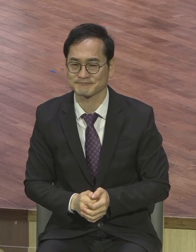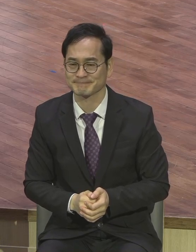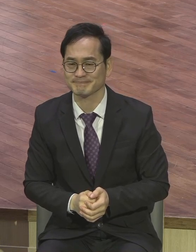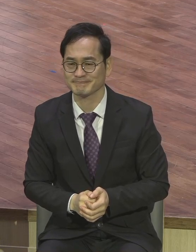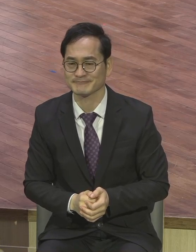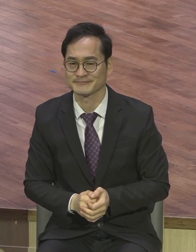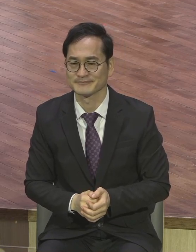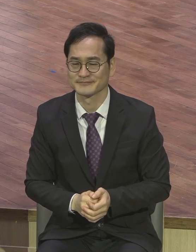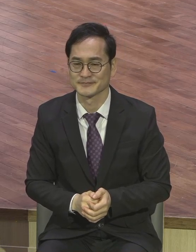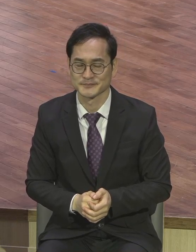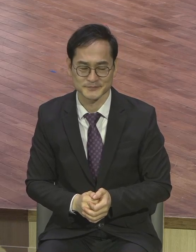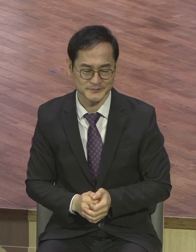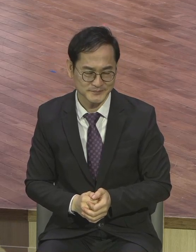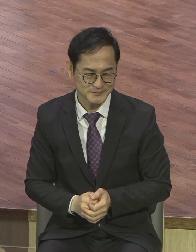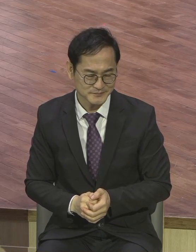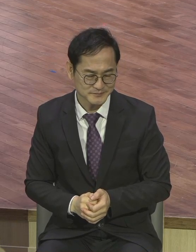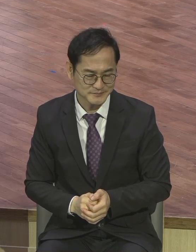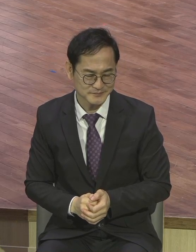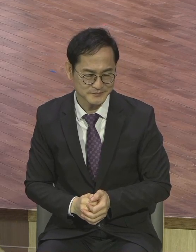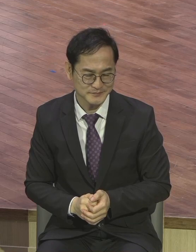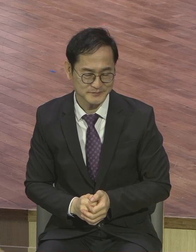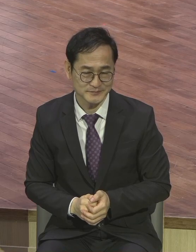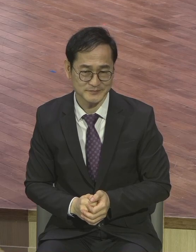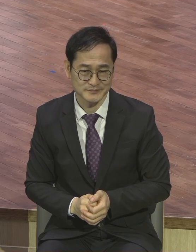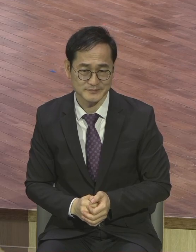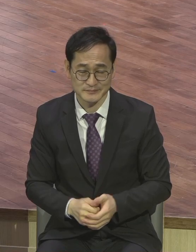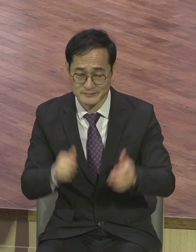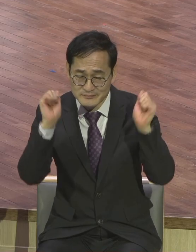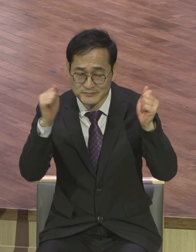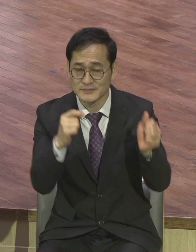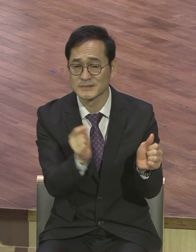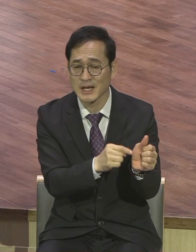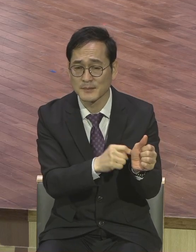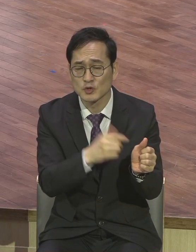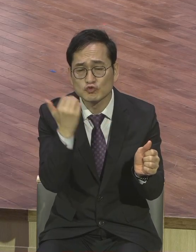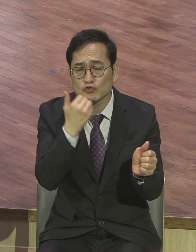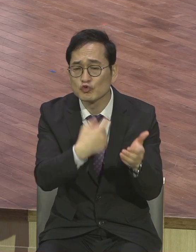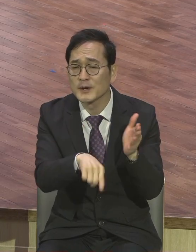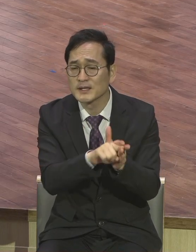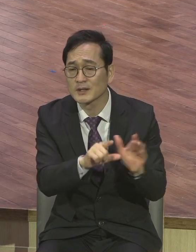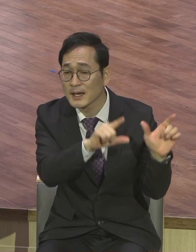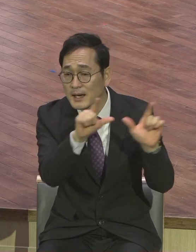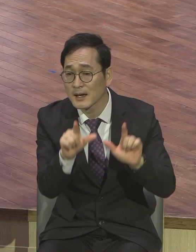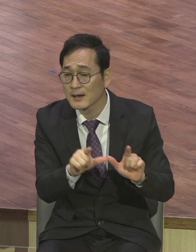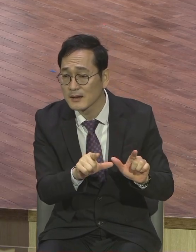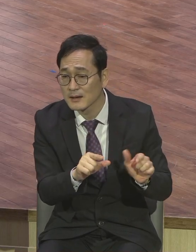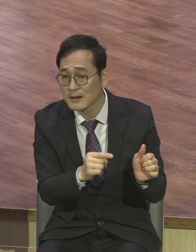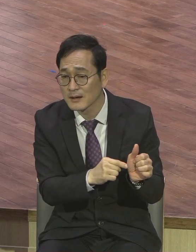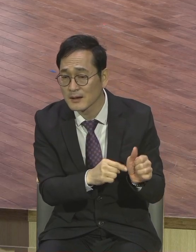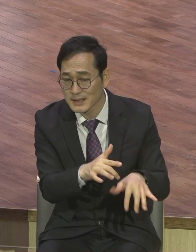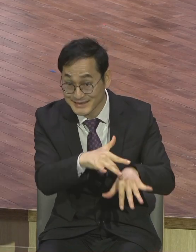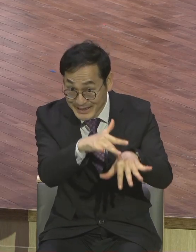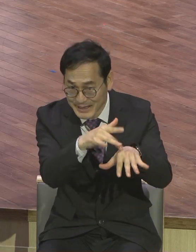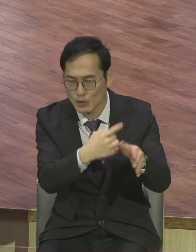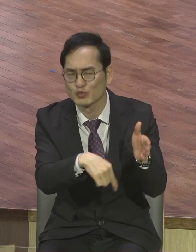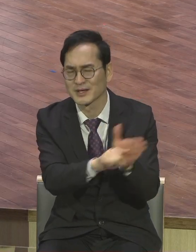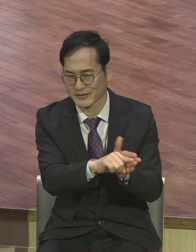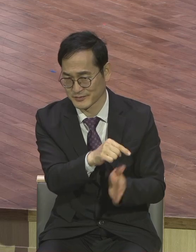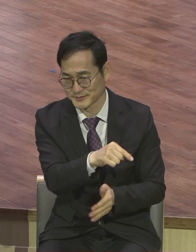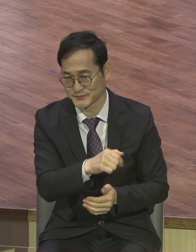이 무속인은 누굴 위해 살아요. 악령을 위하여 사는 삶입니다. 귀신이 중학교